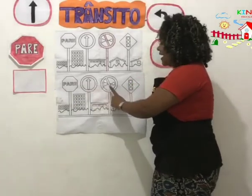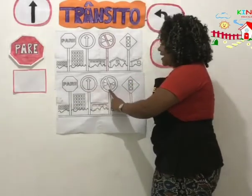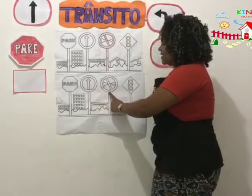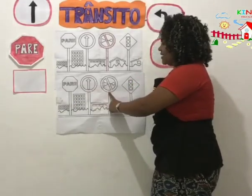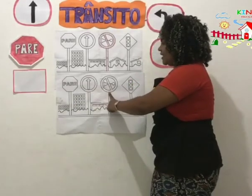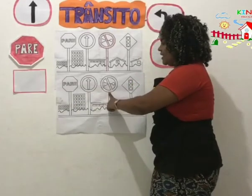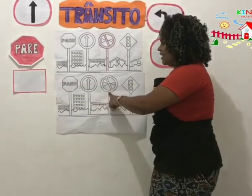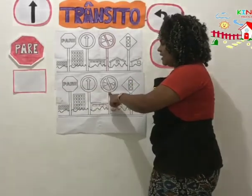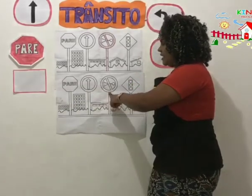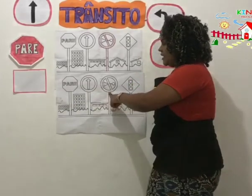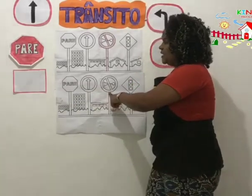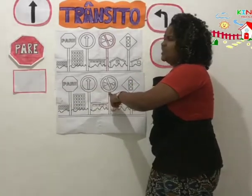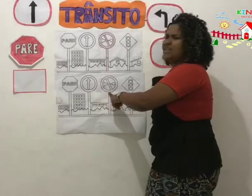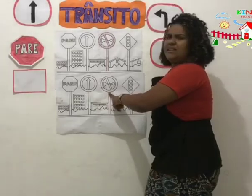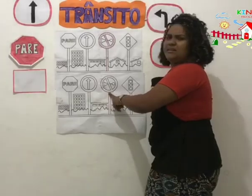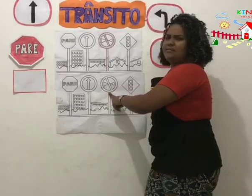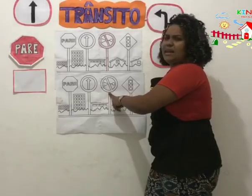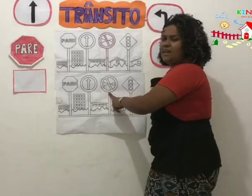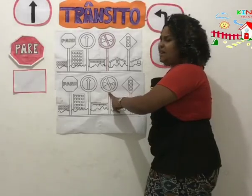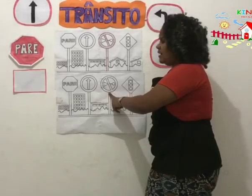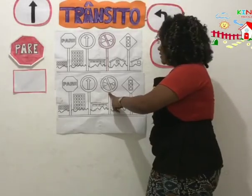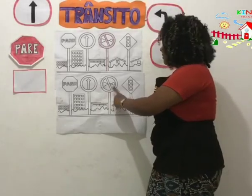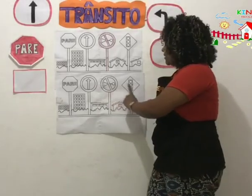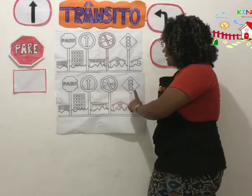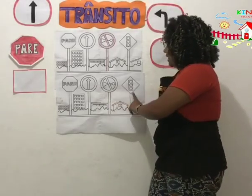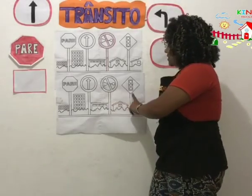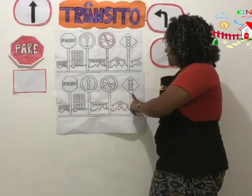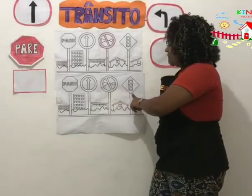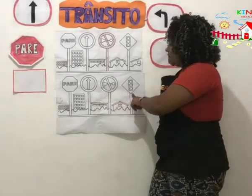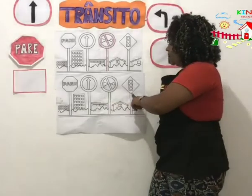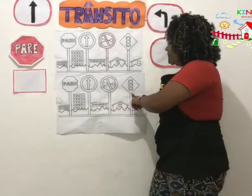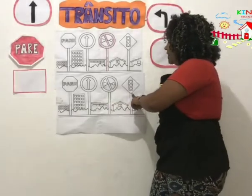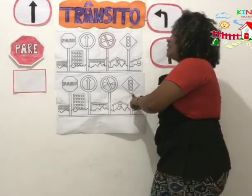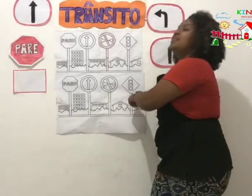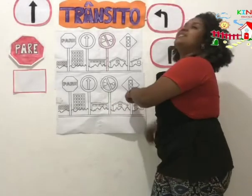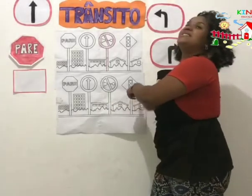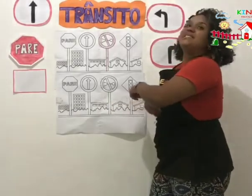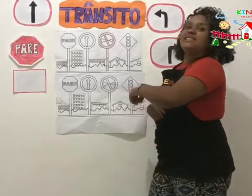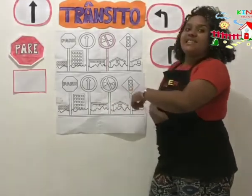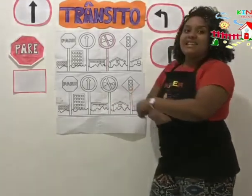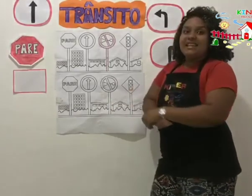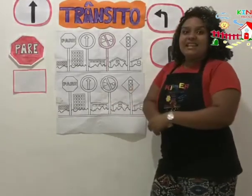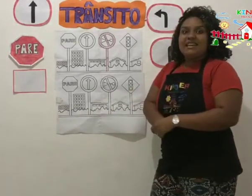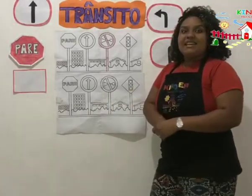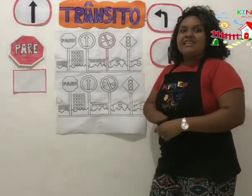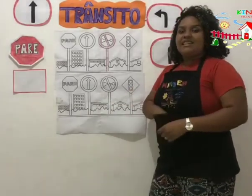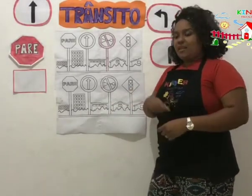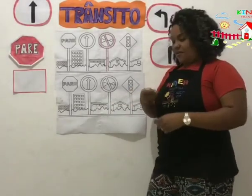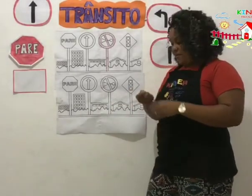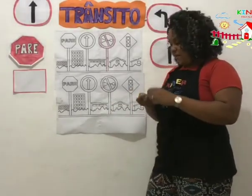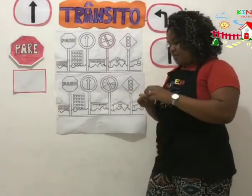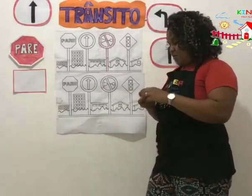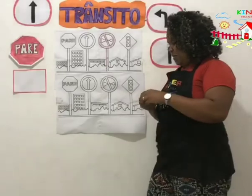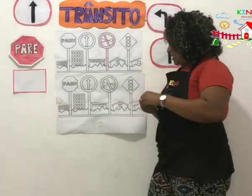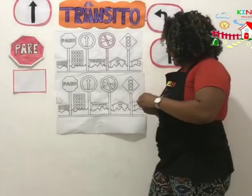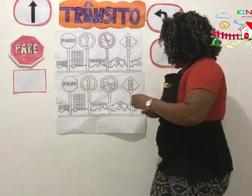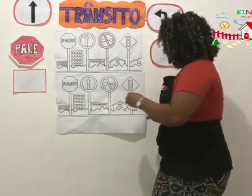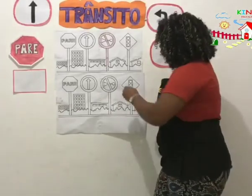É essa daqui? Também não. E essa daqui? Sim! Então, vamos pintar.